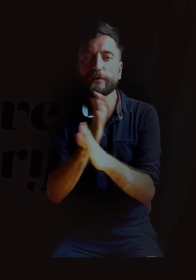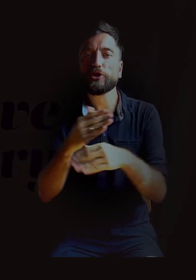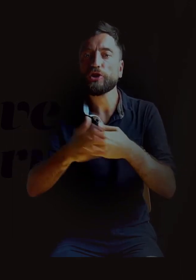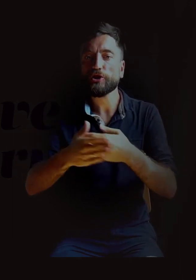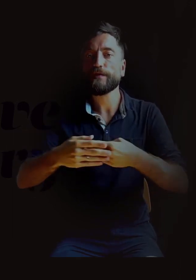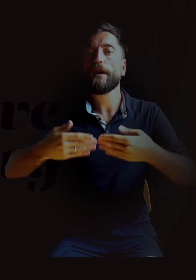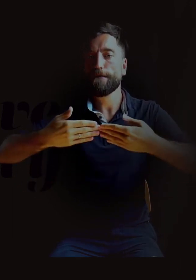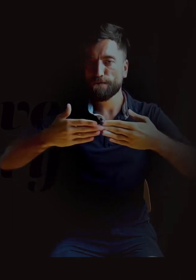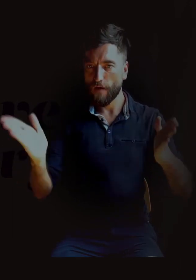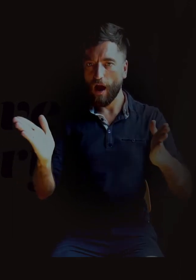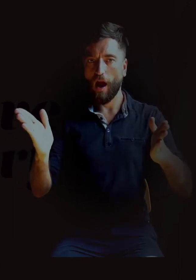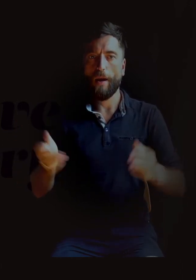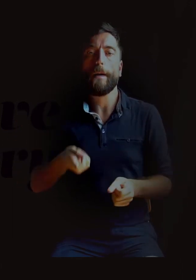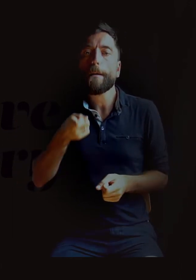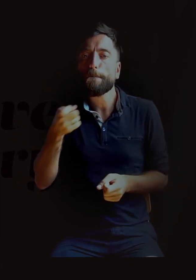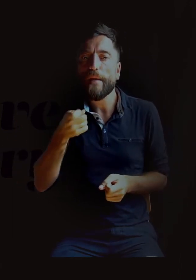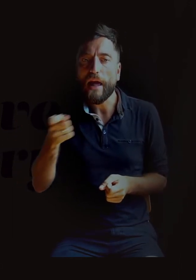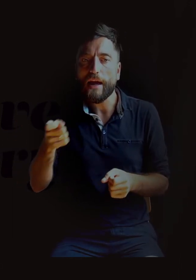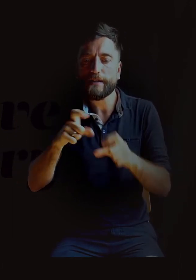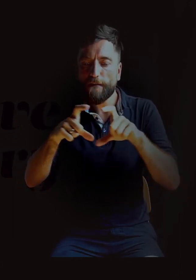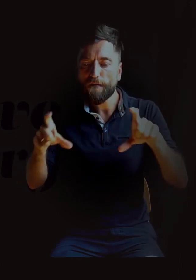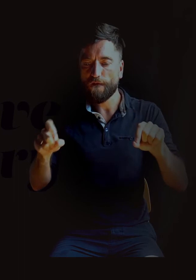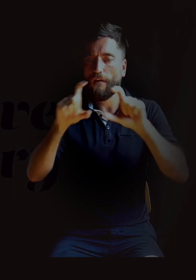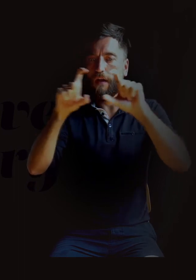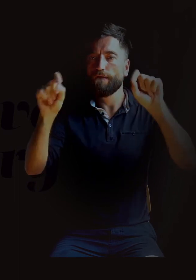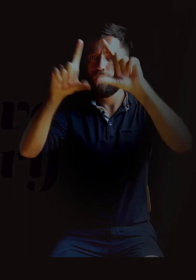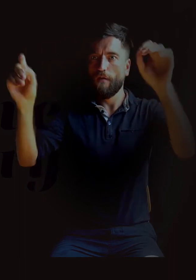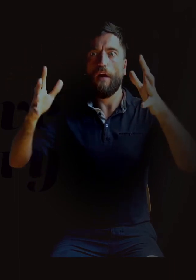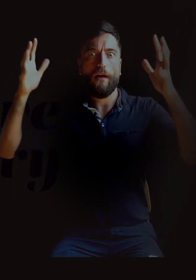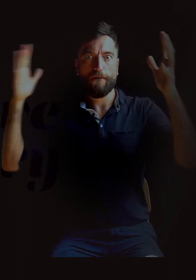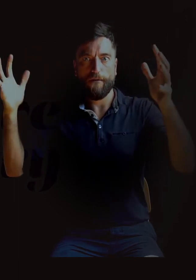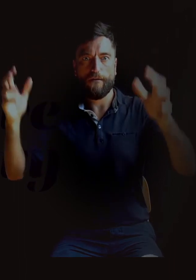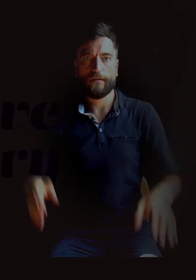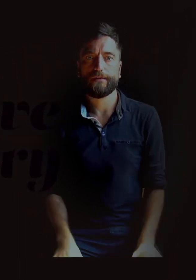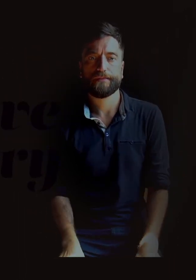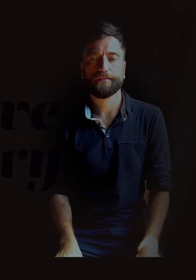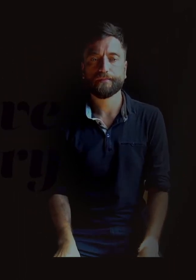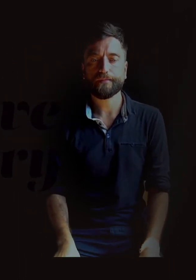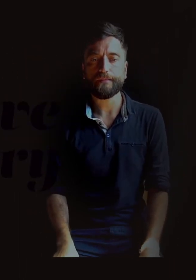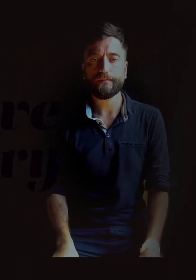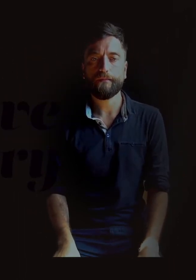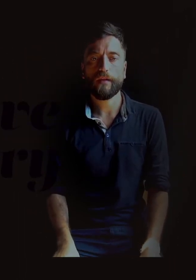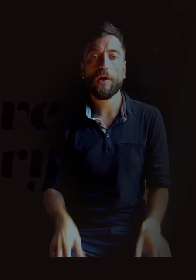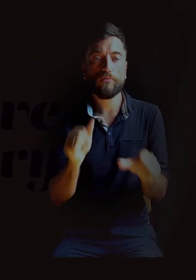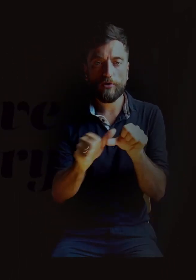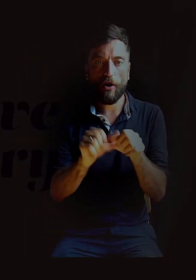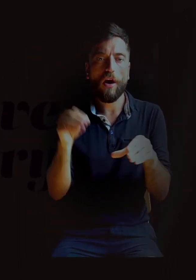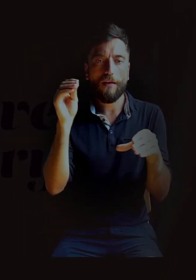wejściowych na zewnątrz. I duży piec kaflawy, który był w tej sali. Swoje pierwsze zęby traciłam